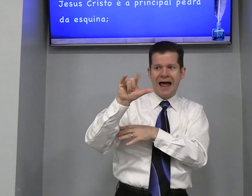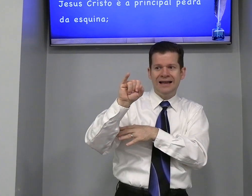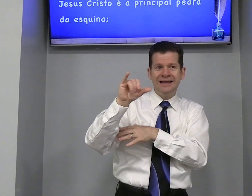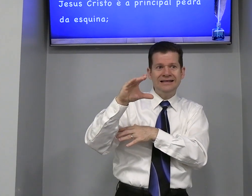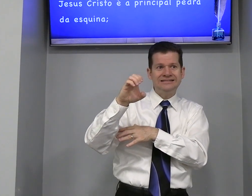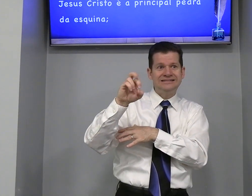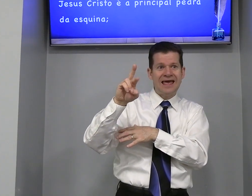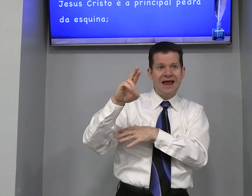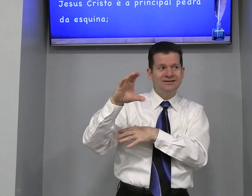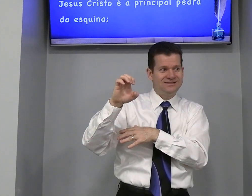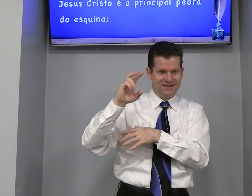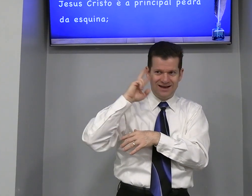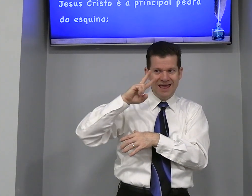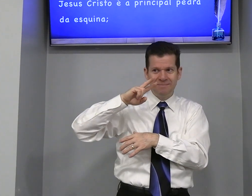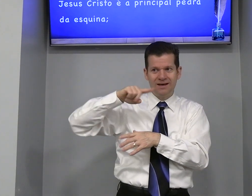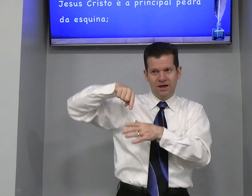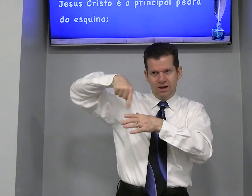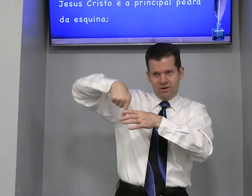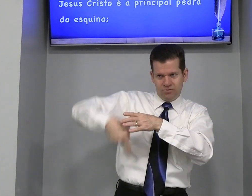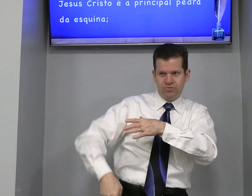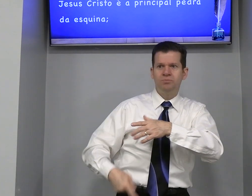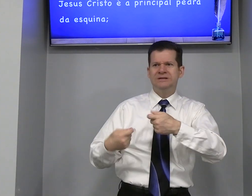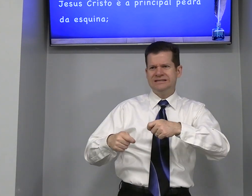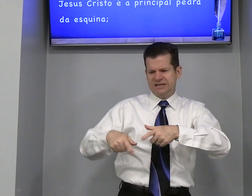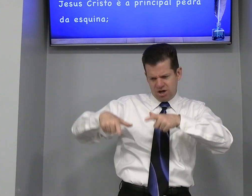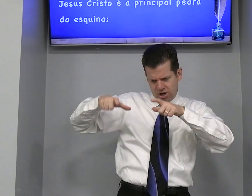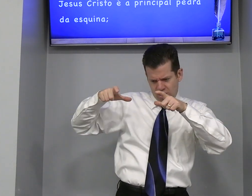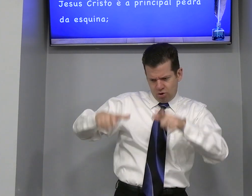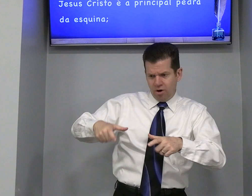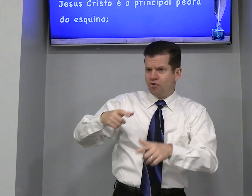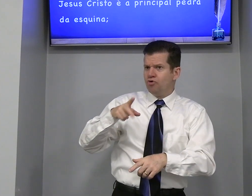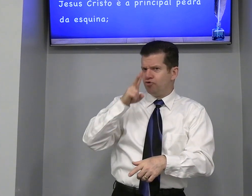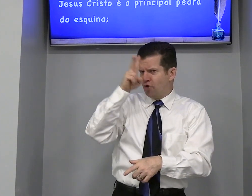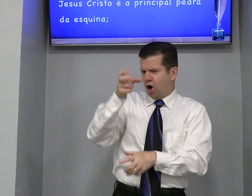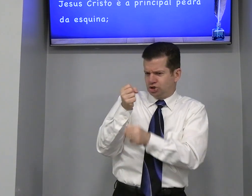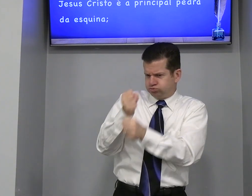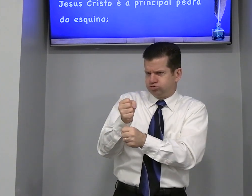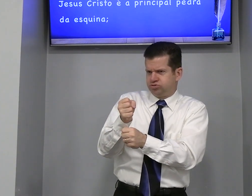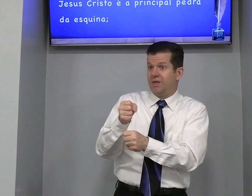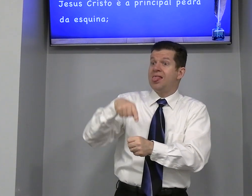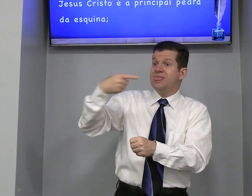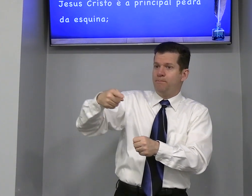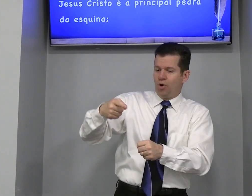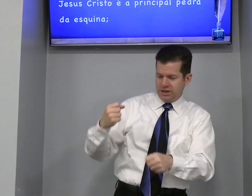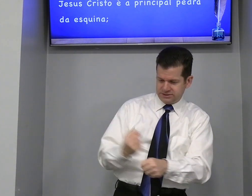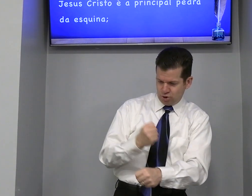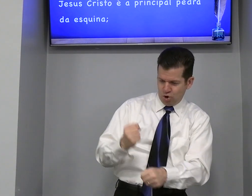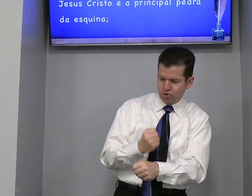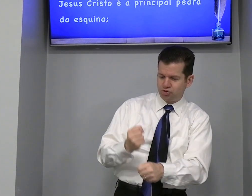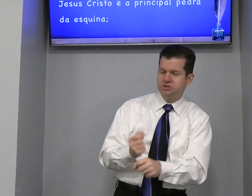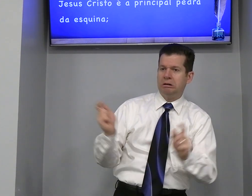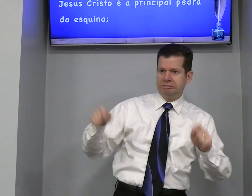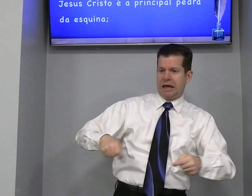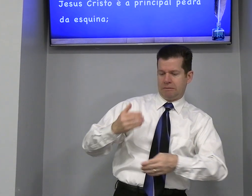Alicerce Lembra? Precisa Forte Depois Construção Da